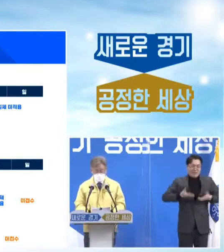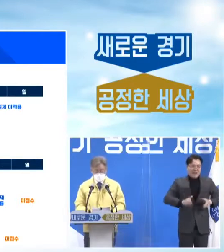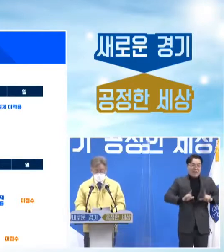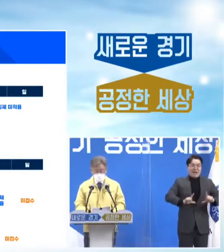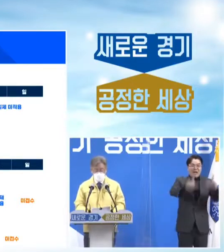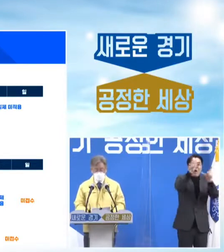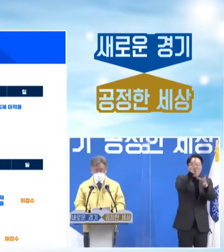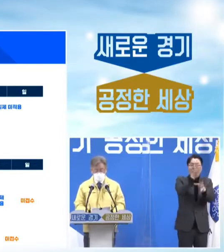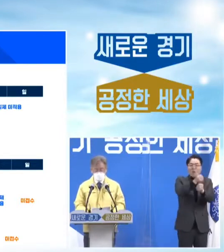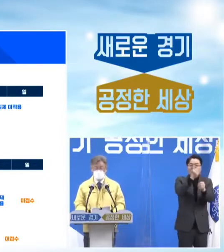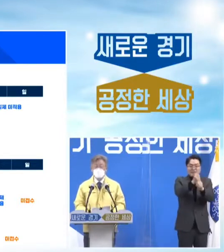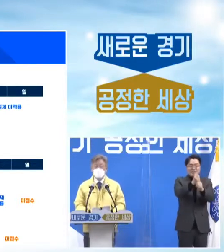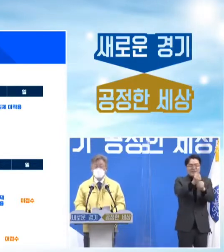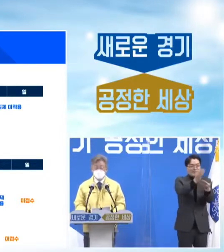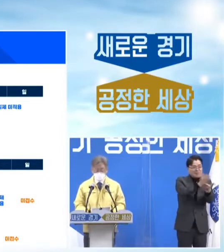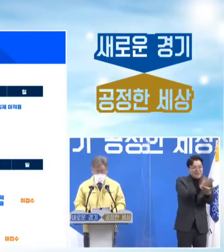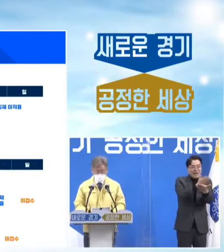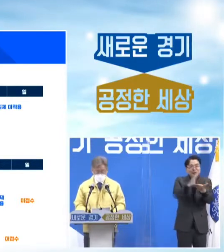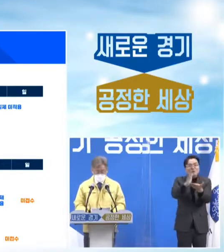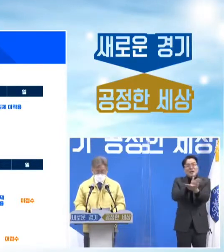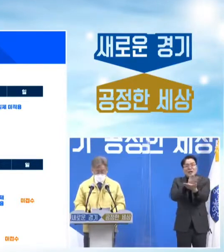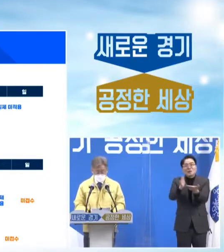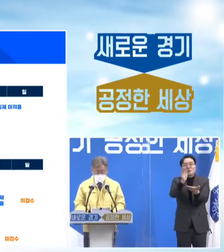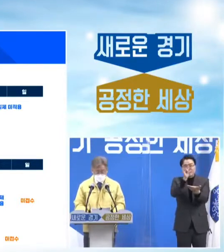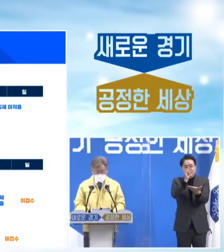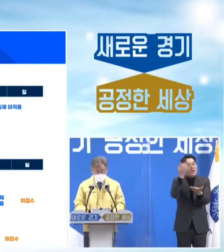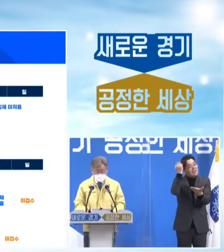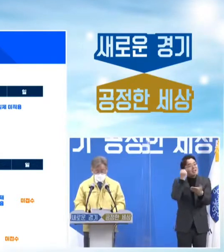가능한 주간을 구분해서 운영합니다.